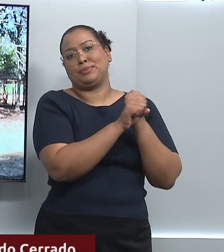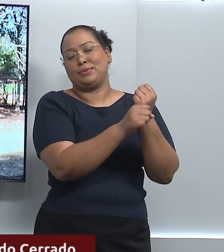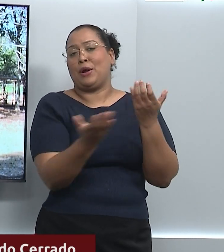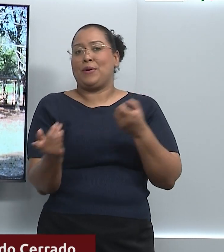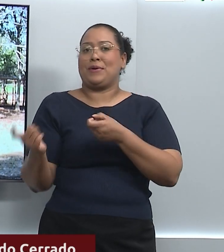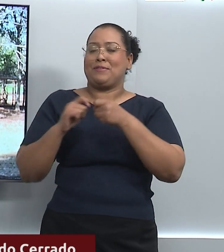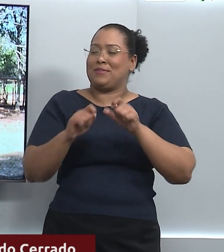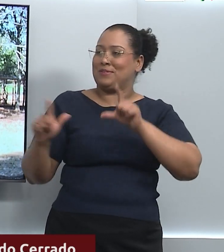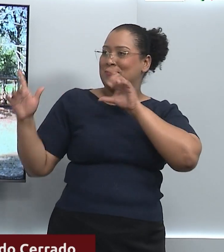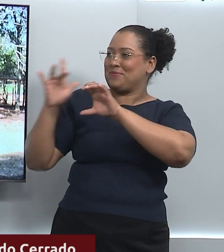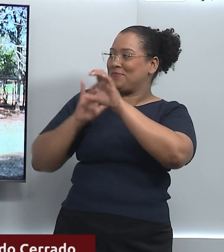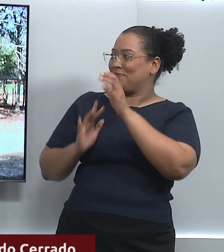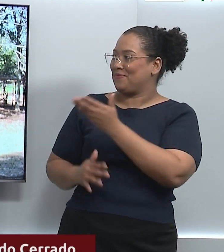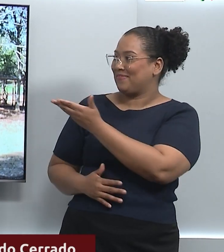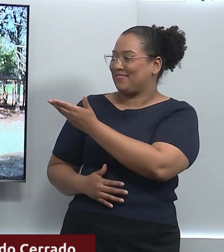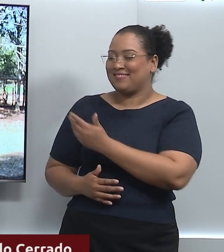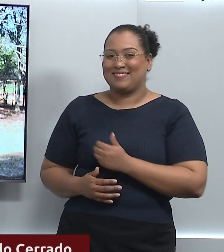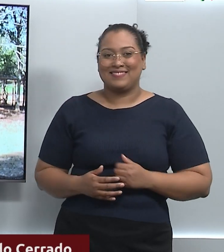volto com vocês no estúdio. no estúdio.